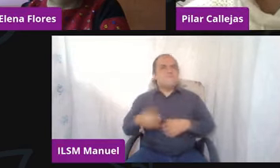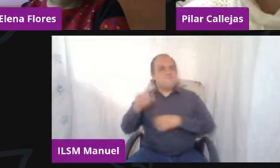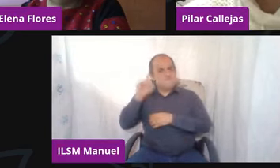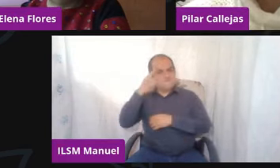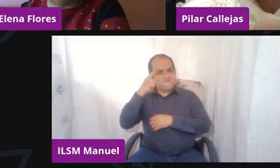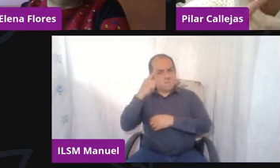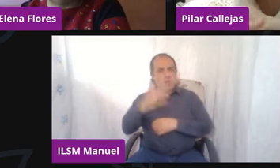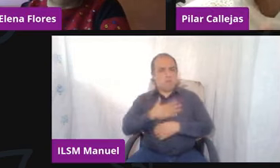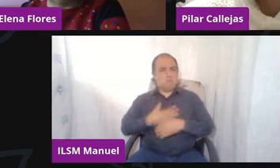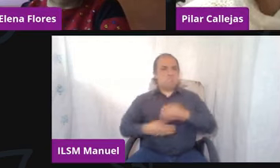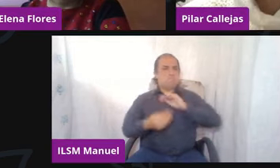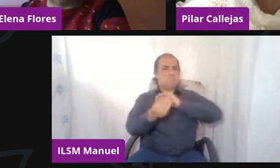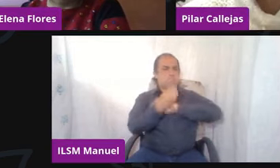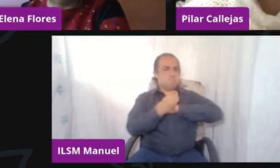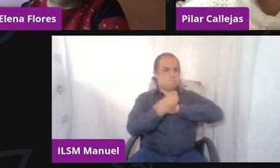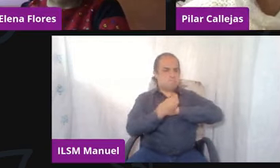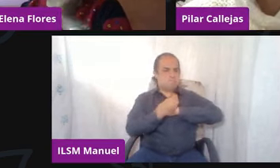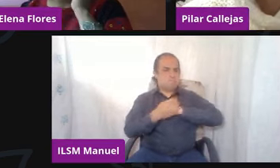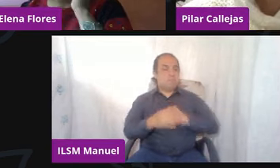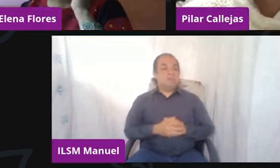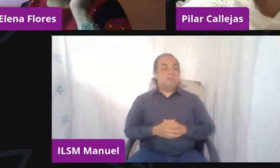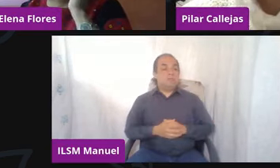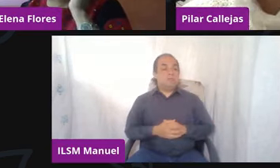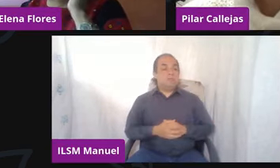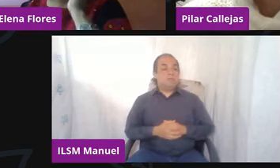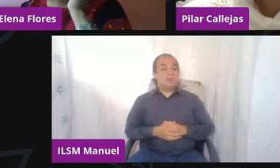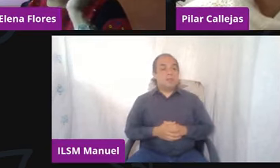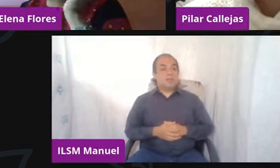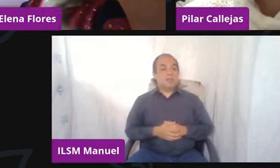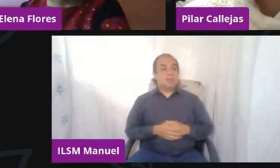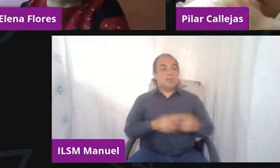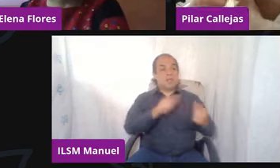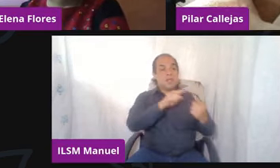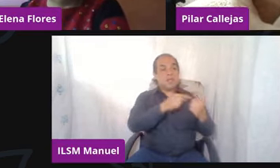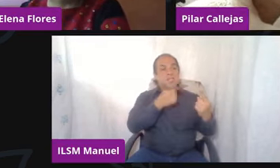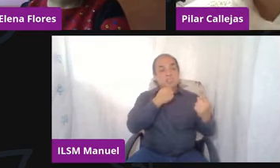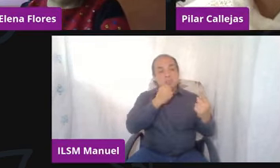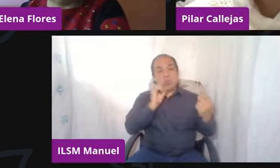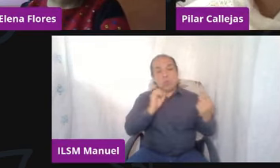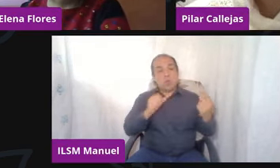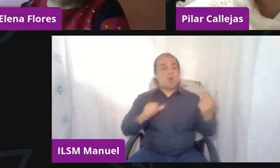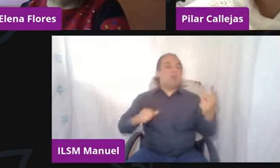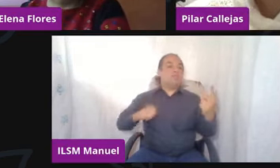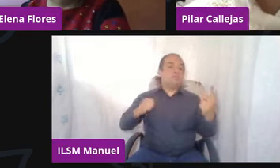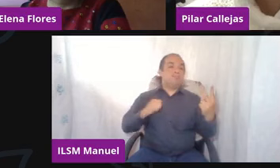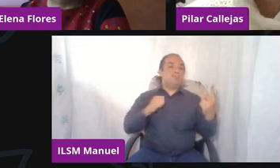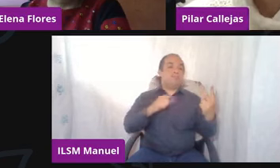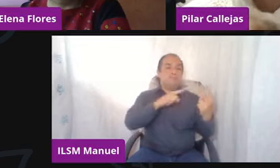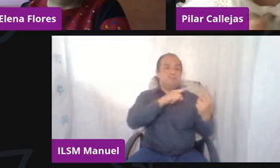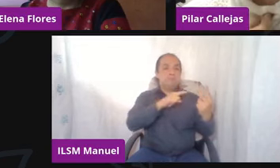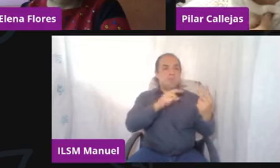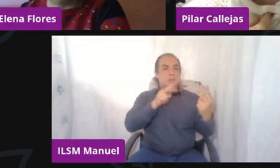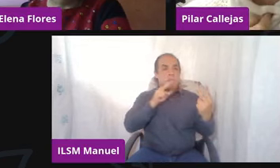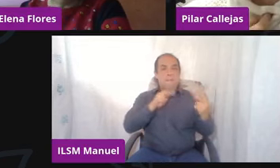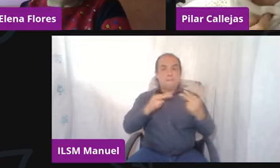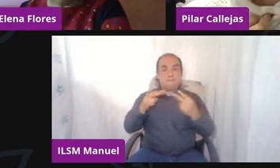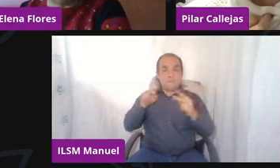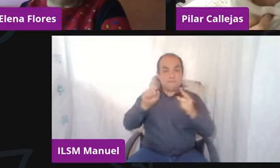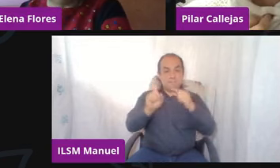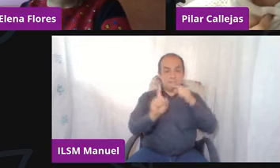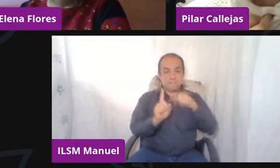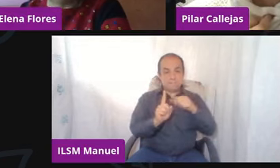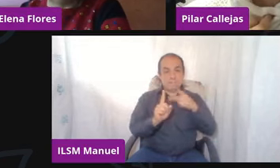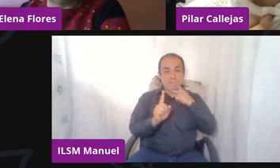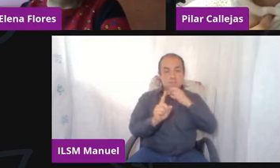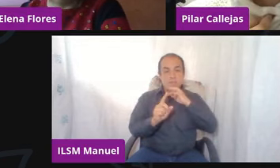Entonces, el niño, el adolescente, quien sea, lo va a ver, lo va a ver, solo que no estamos acostumbrados a